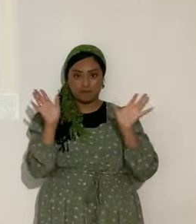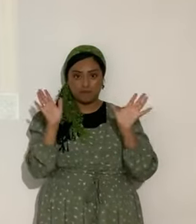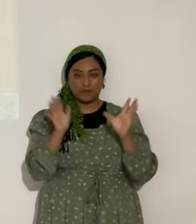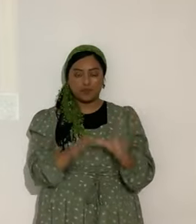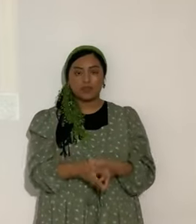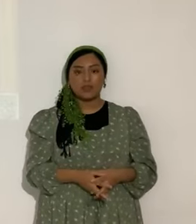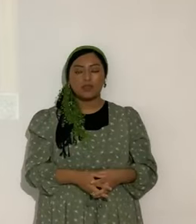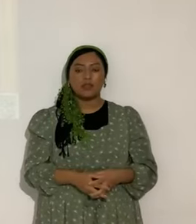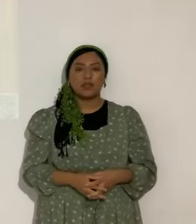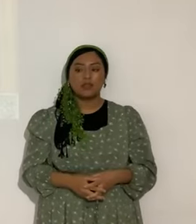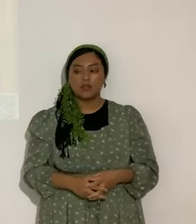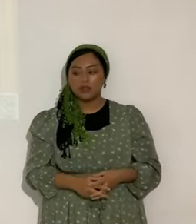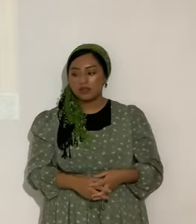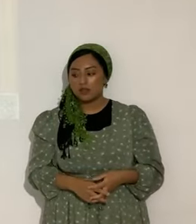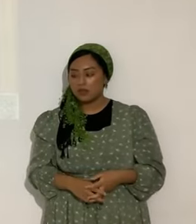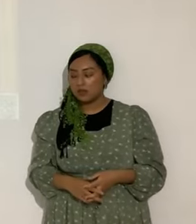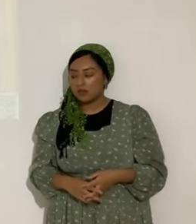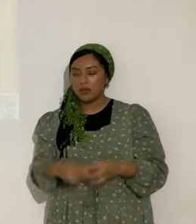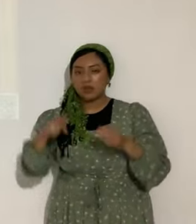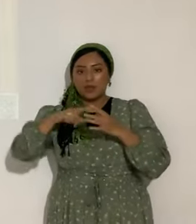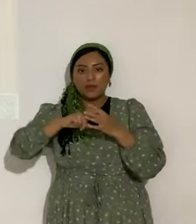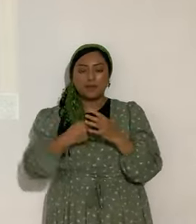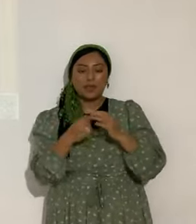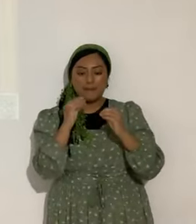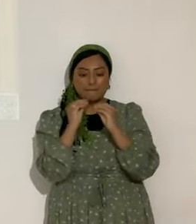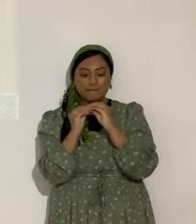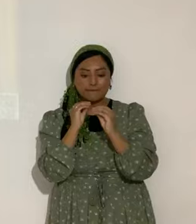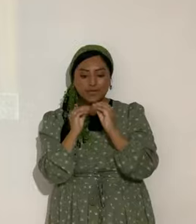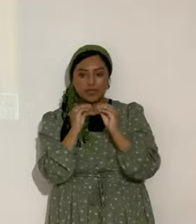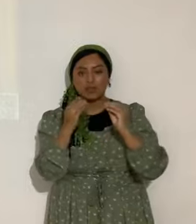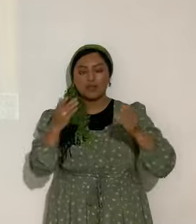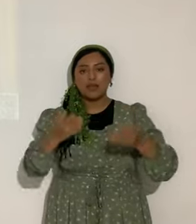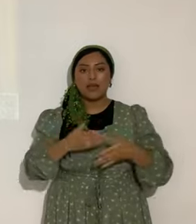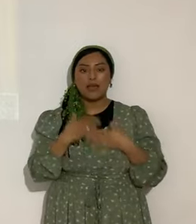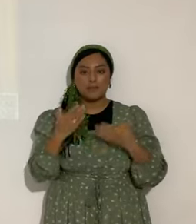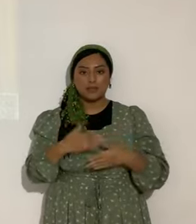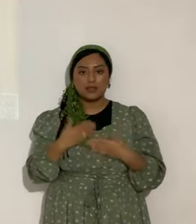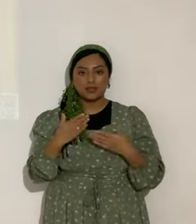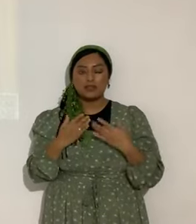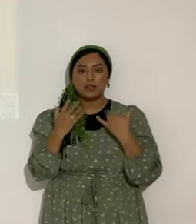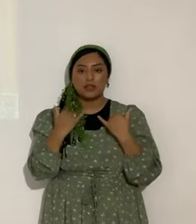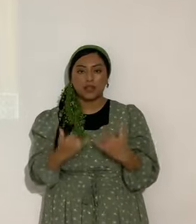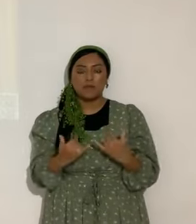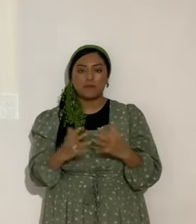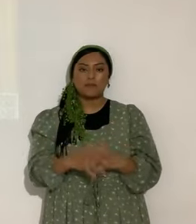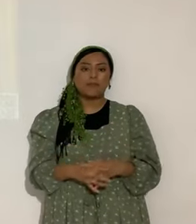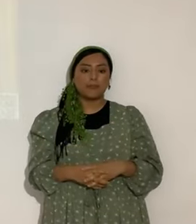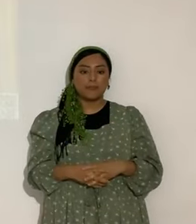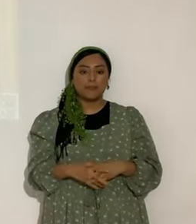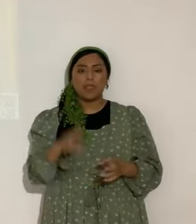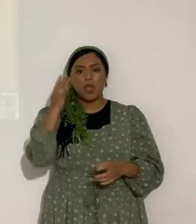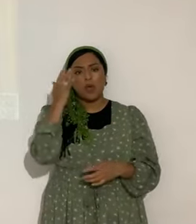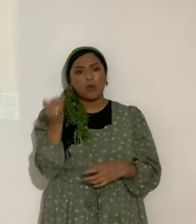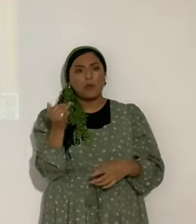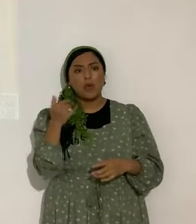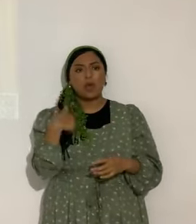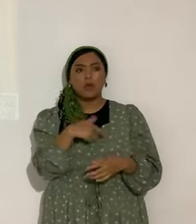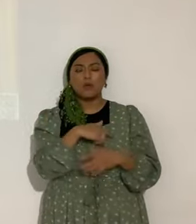Entonces. Se empieza a construir esa felicidad. Ahora. ¿Por qué se vuelve uno feliz?